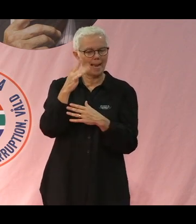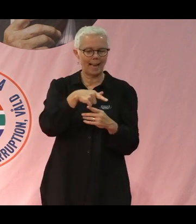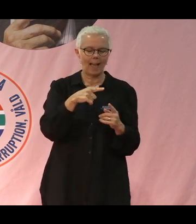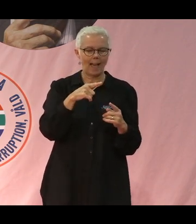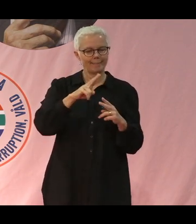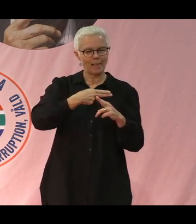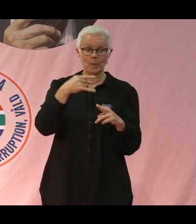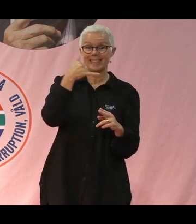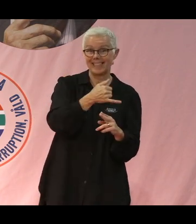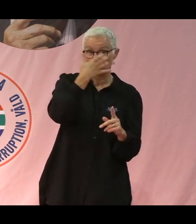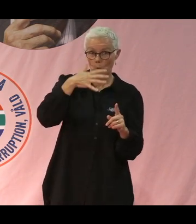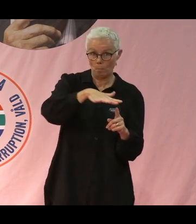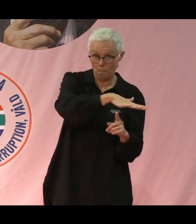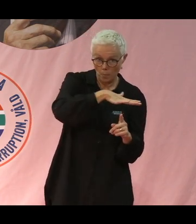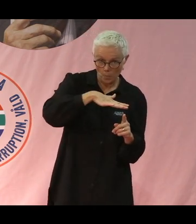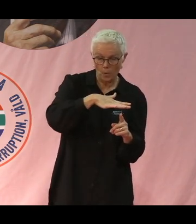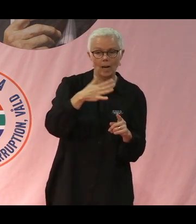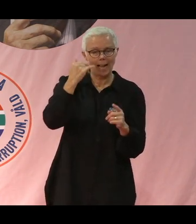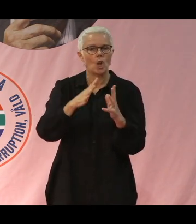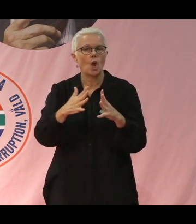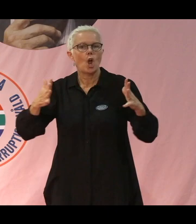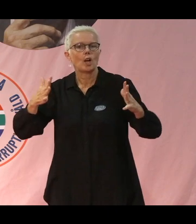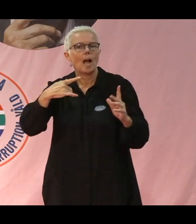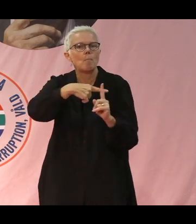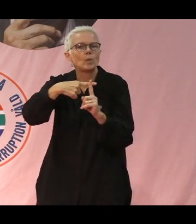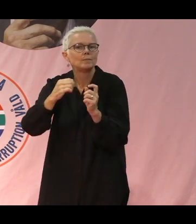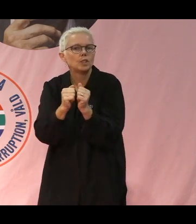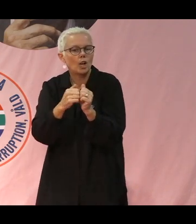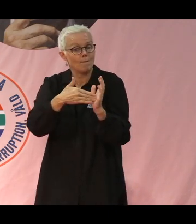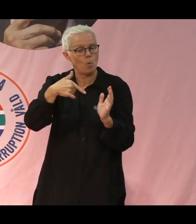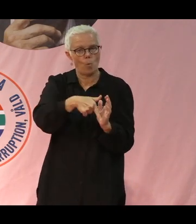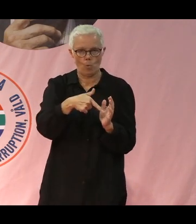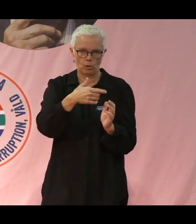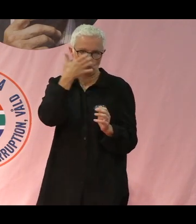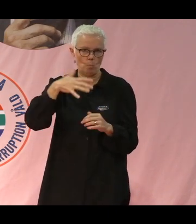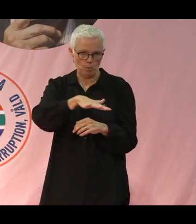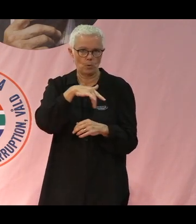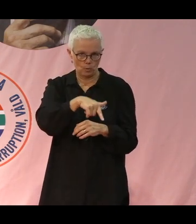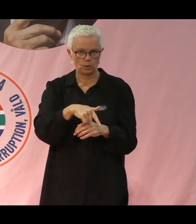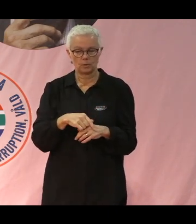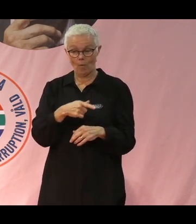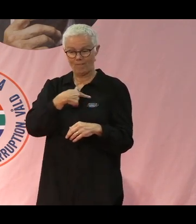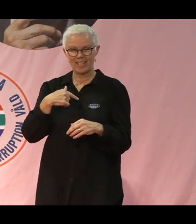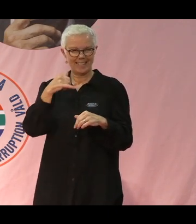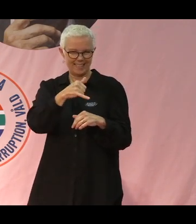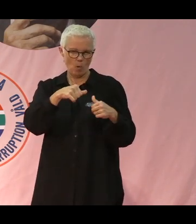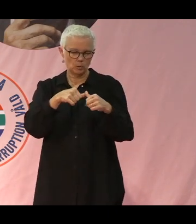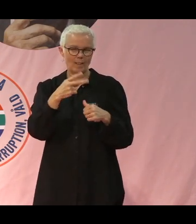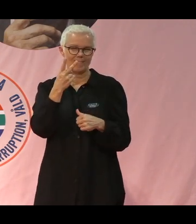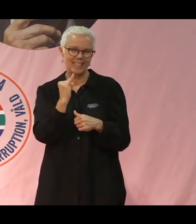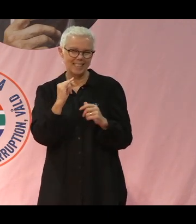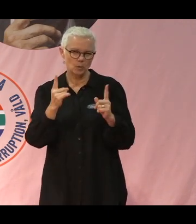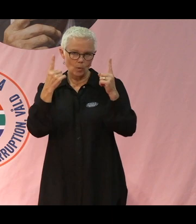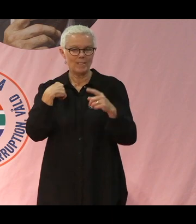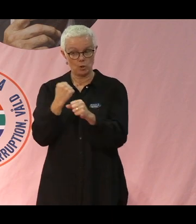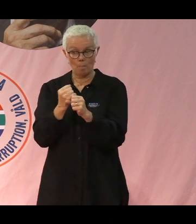kan man öka de här positiva effekterna från jordbruket. Och vi på Viskogen jobbar med den här metoden